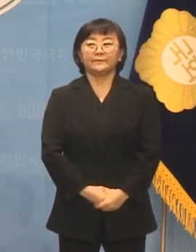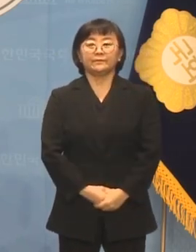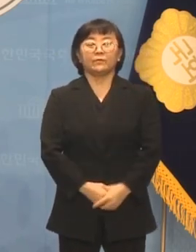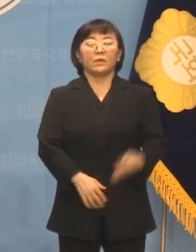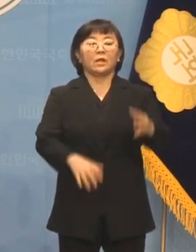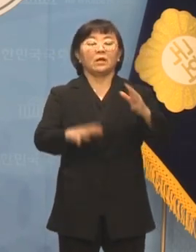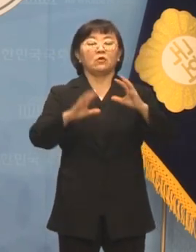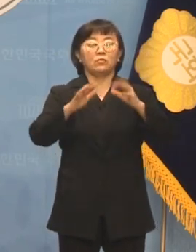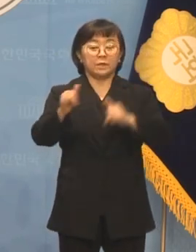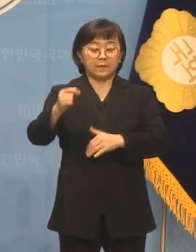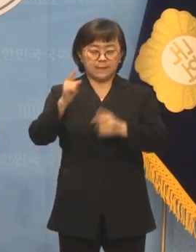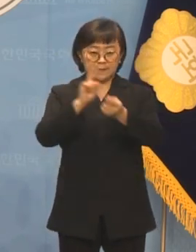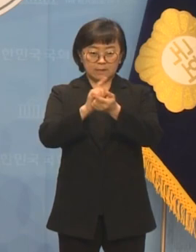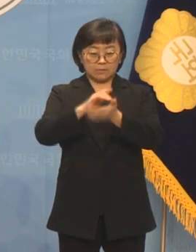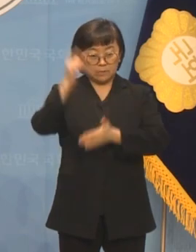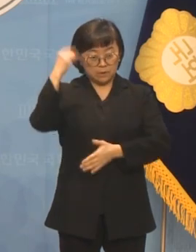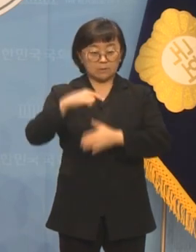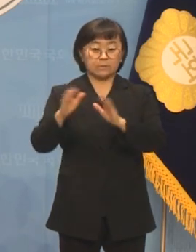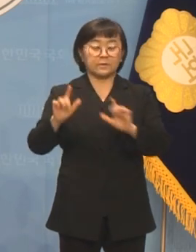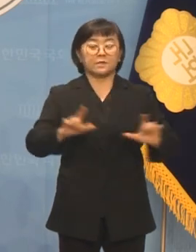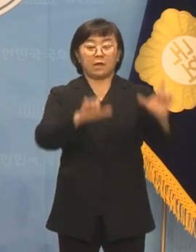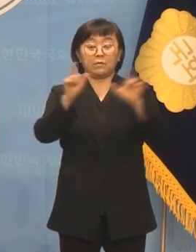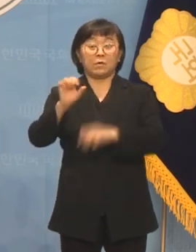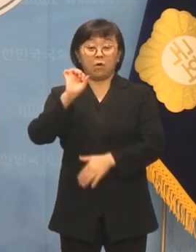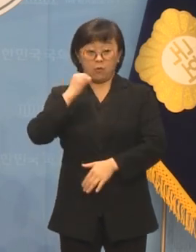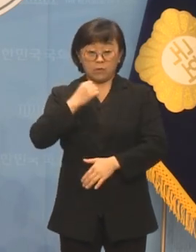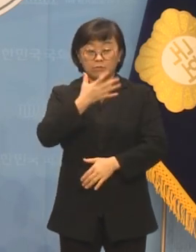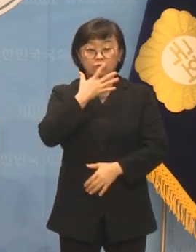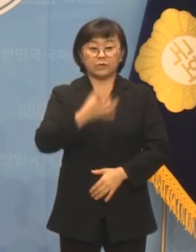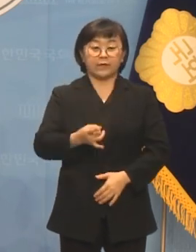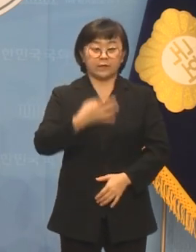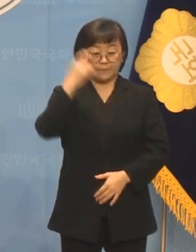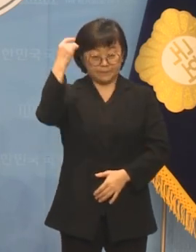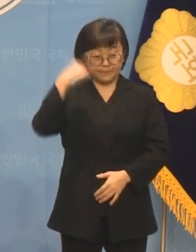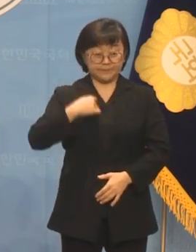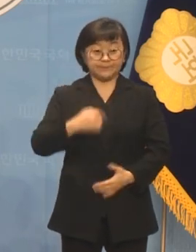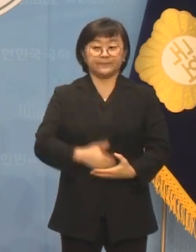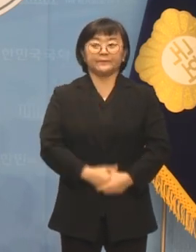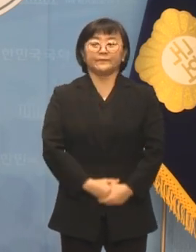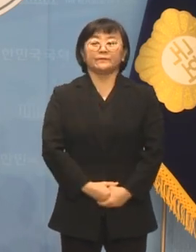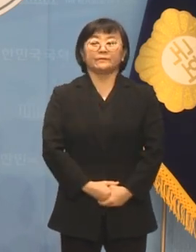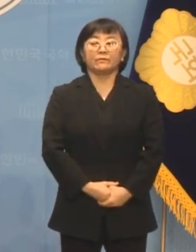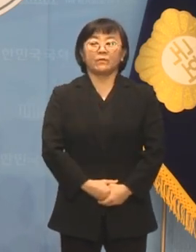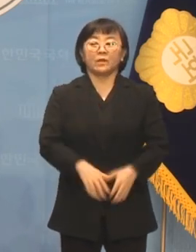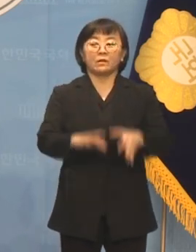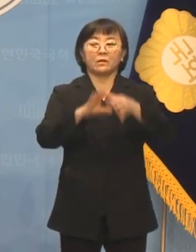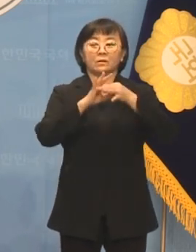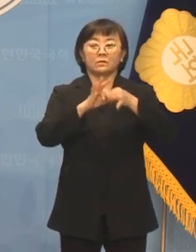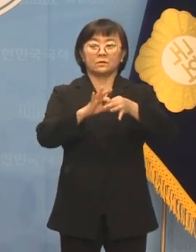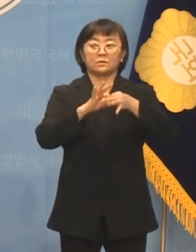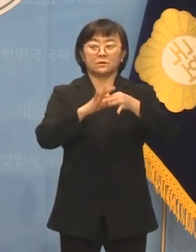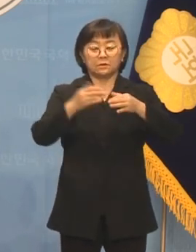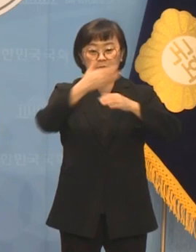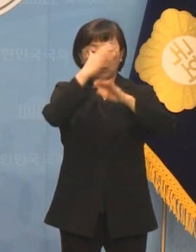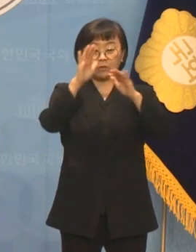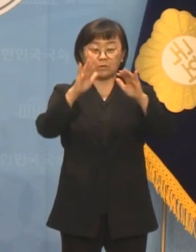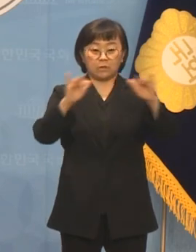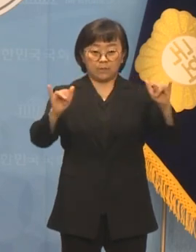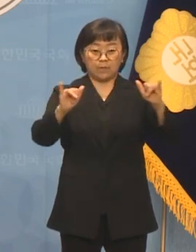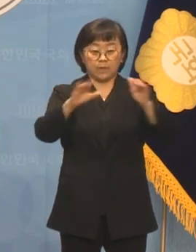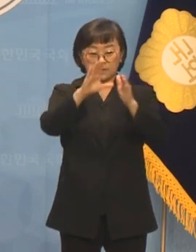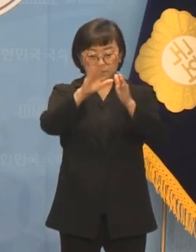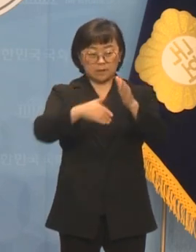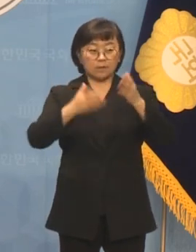국민들이 피부로 느끼는 생계의 어려움과 불행감 이것을 통한 청년 세대의